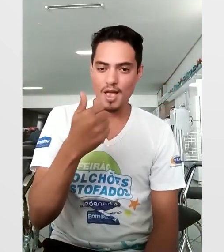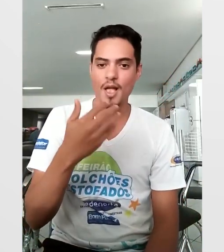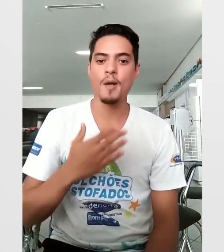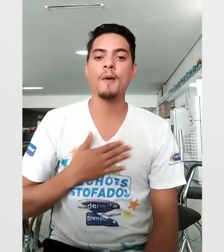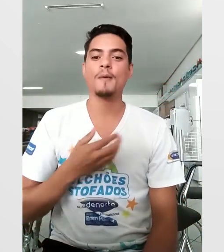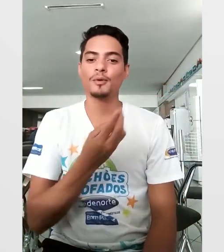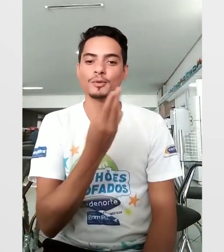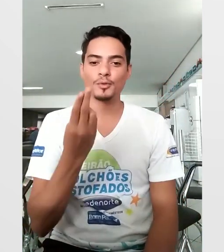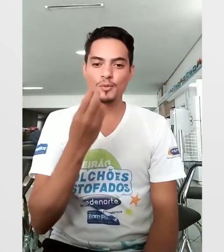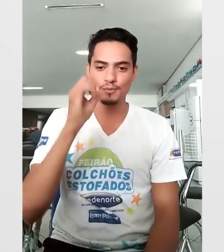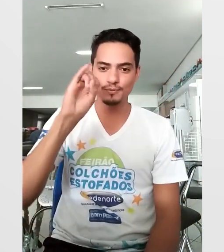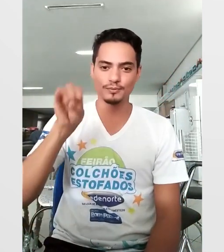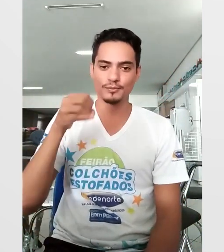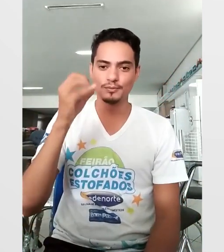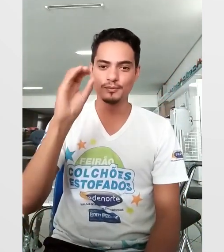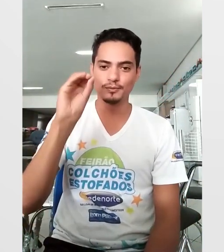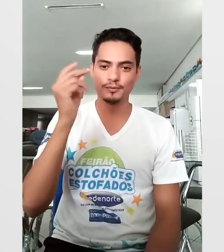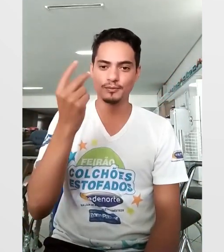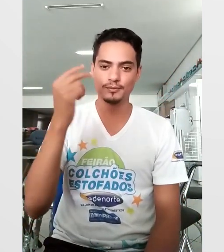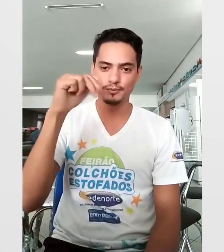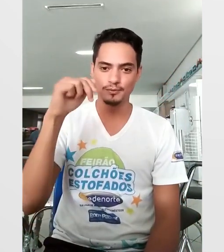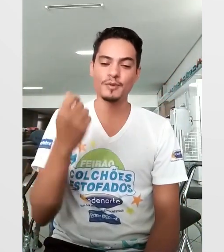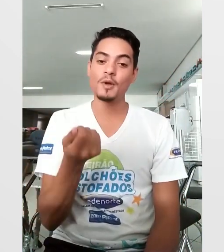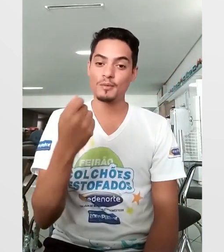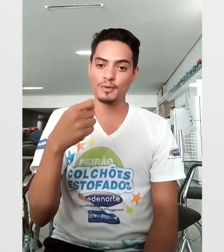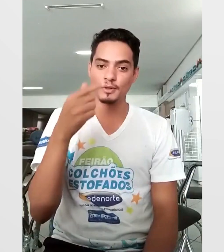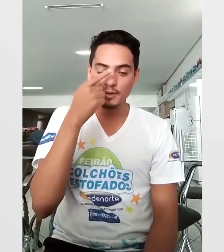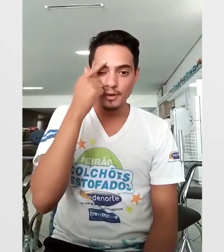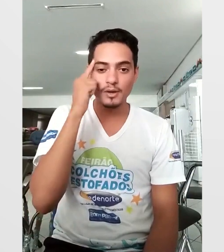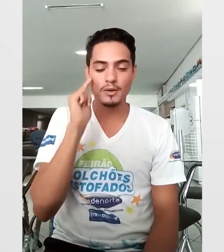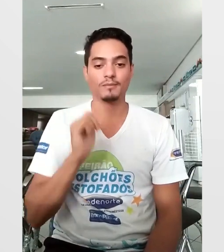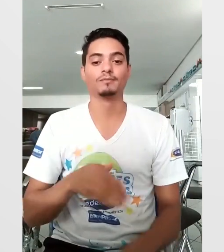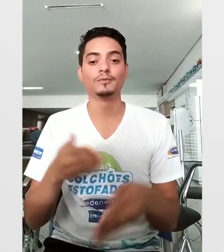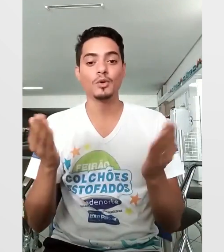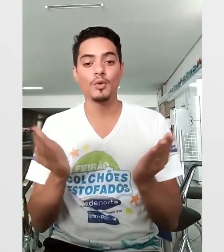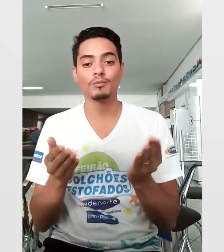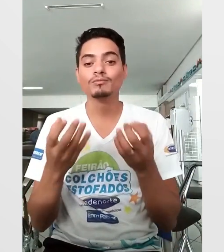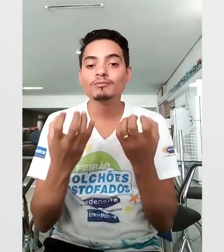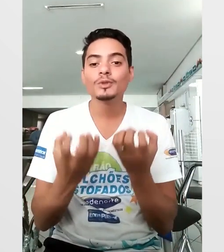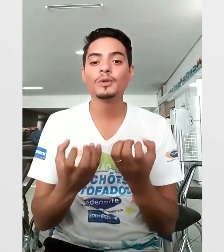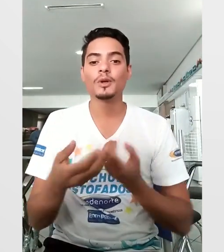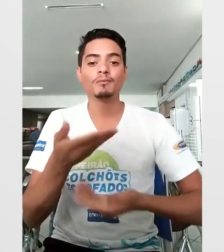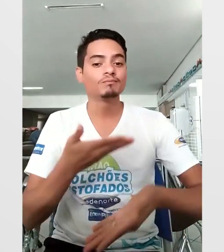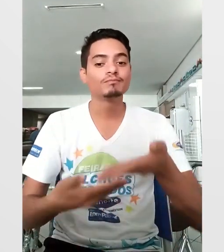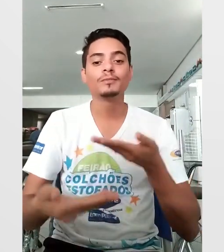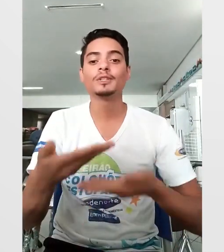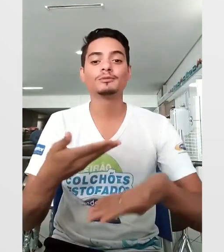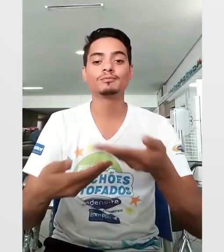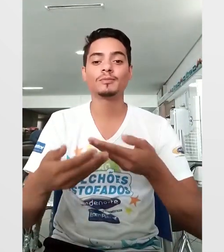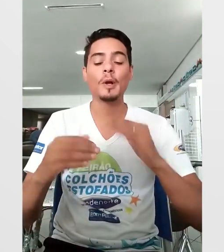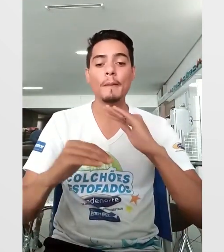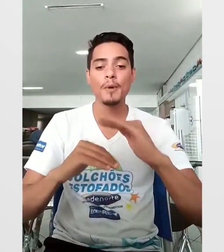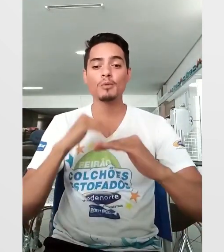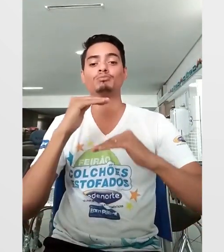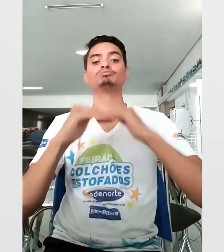Olá, amigos, tudo bem com vocês? O meu nome é John e este aqui é meu sinal, ou seja, como os surdos me conhecem.